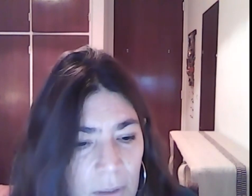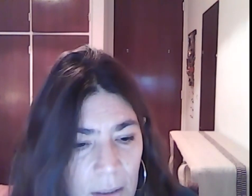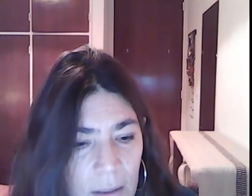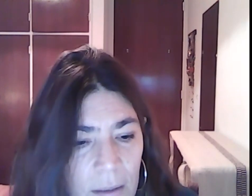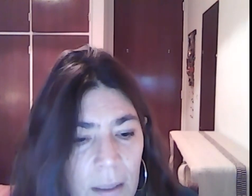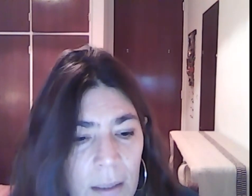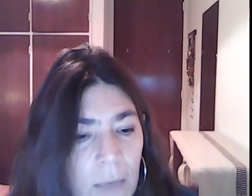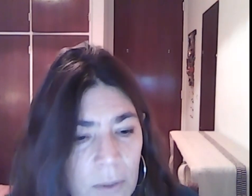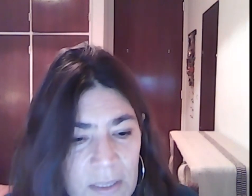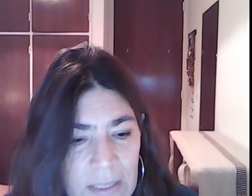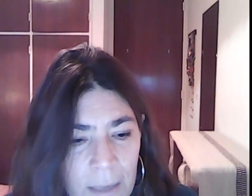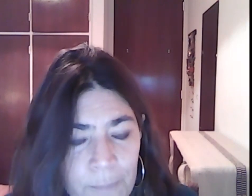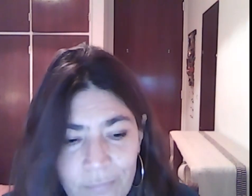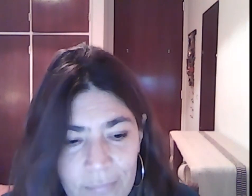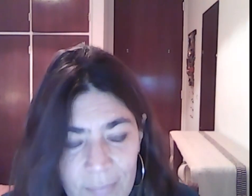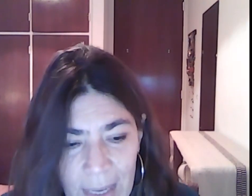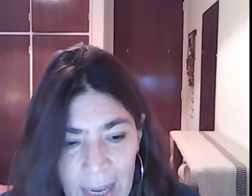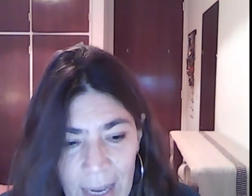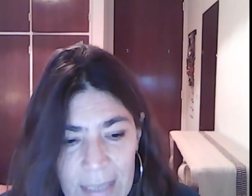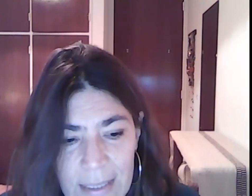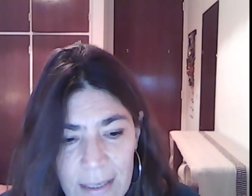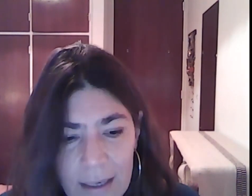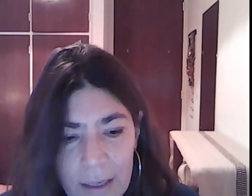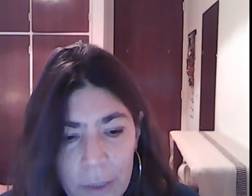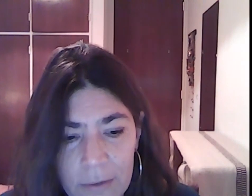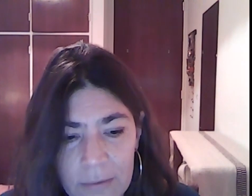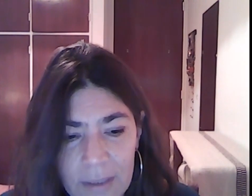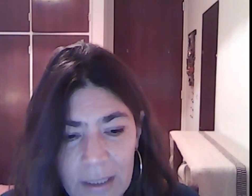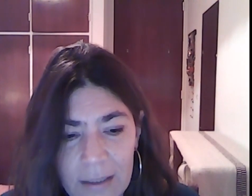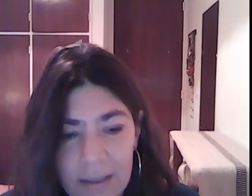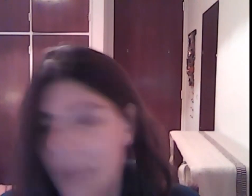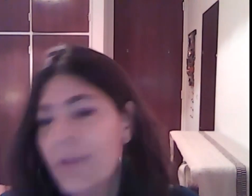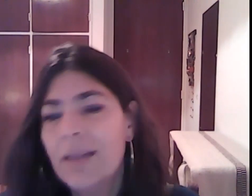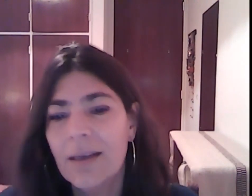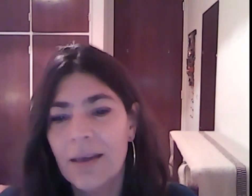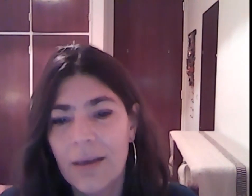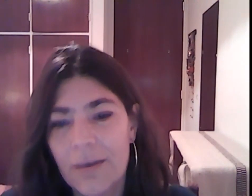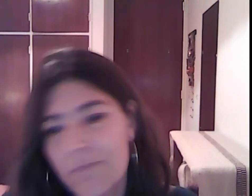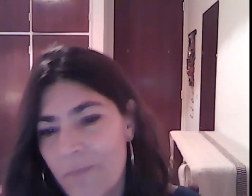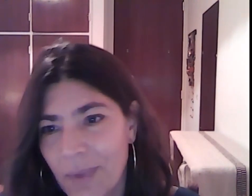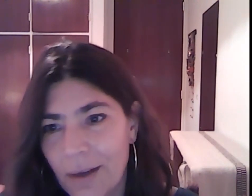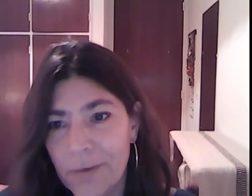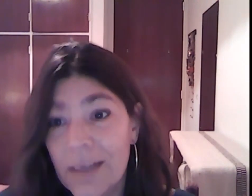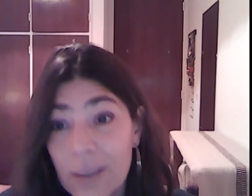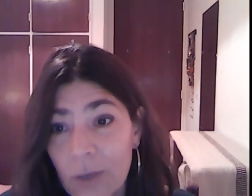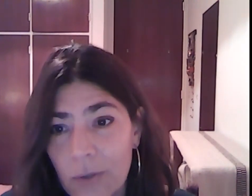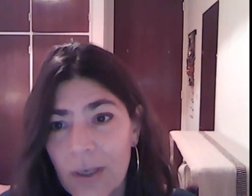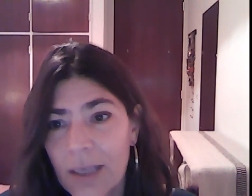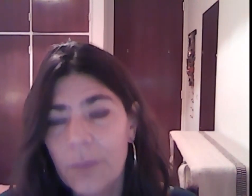la universidad. Así que, bueno, realmente felicito a todo el equipo,